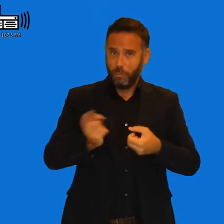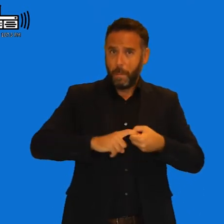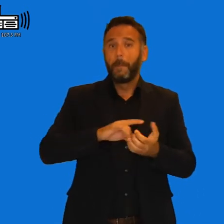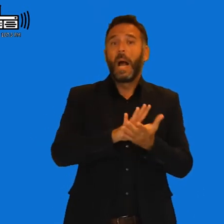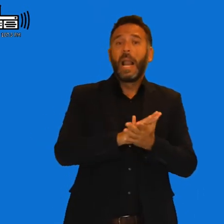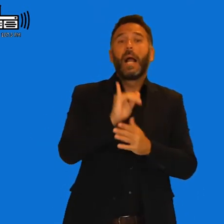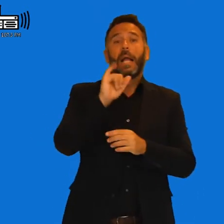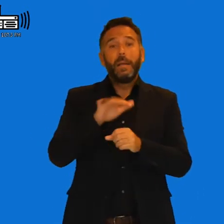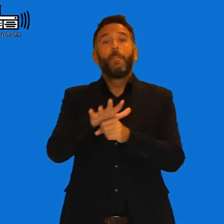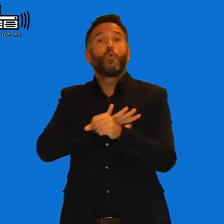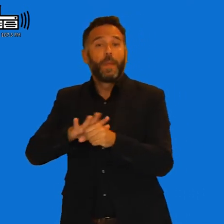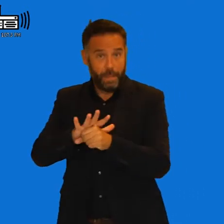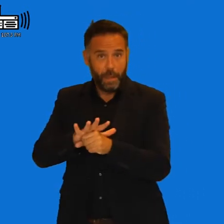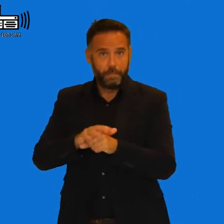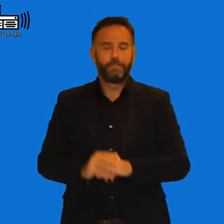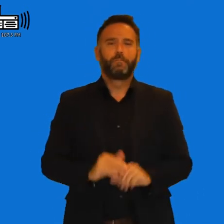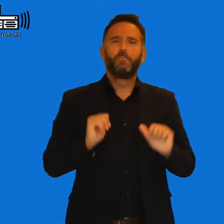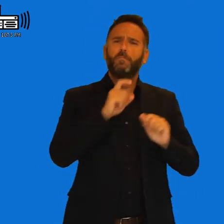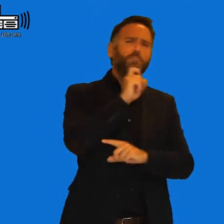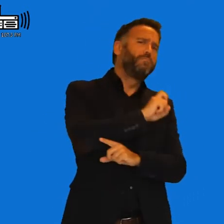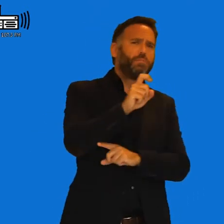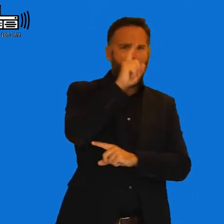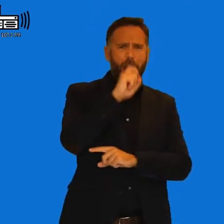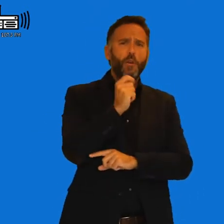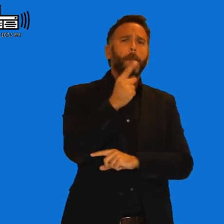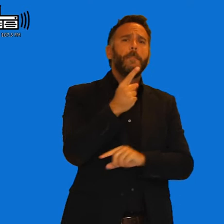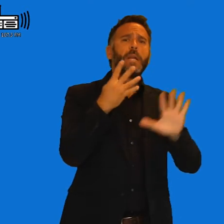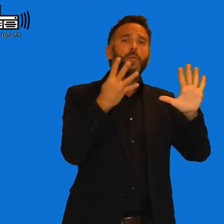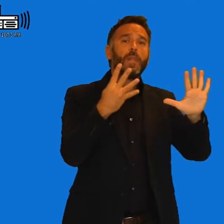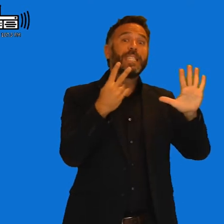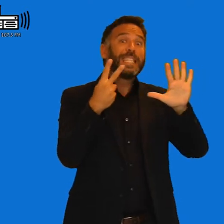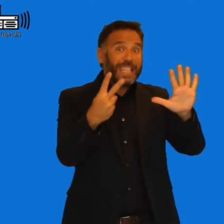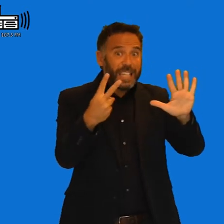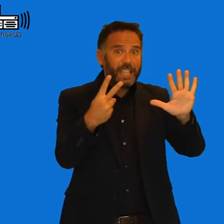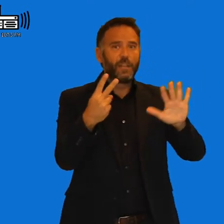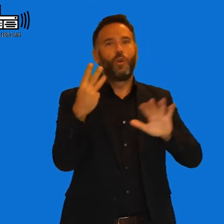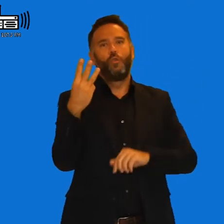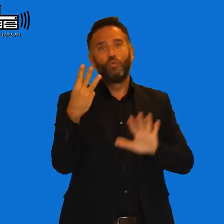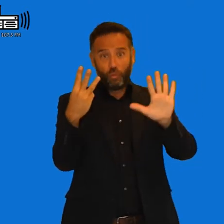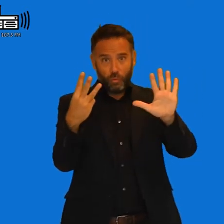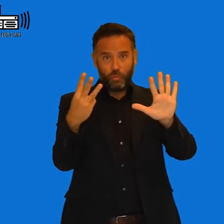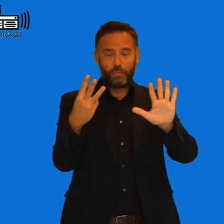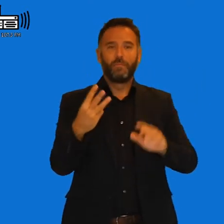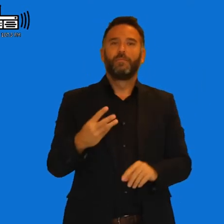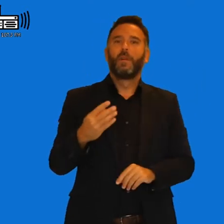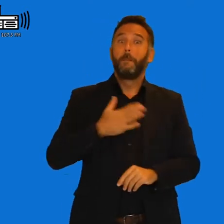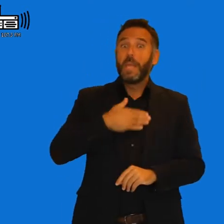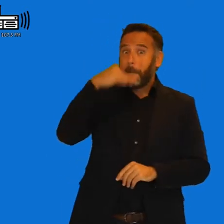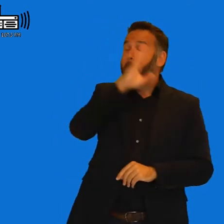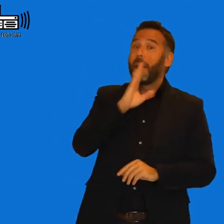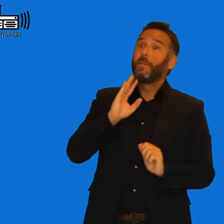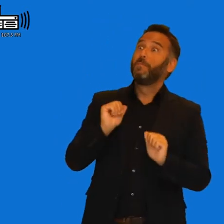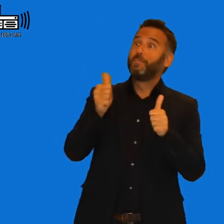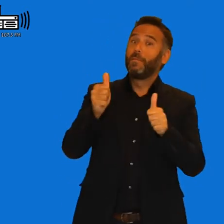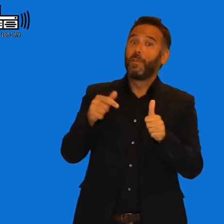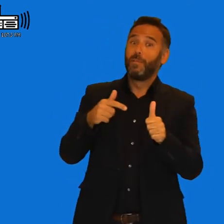provincia y empezó en el año setenta y ocho que lo empezaron mis padres al año de yo nacer. Ajá. Fíjate oye que